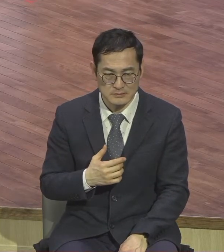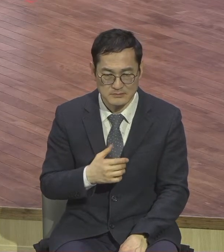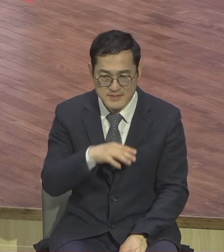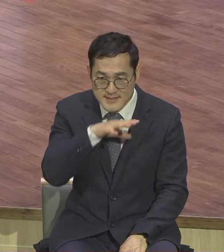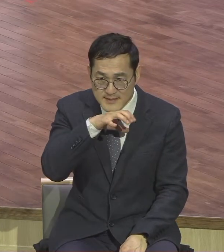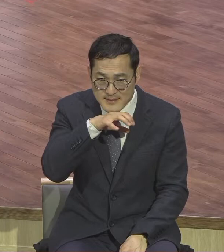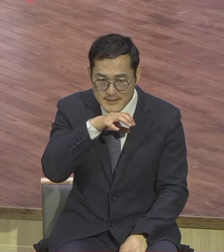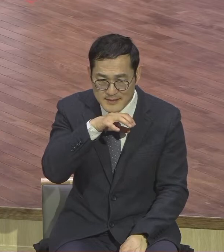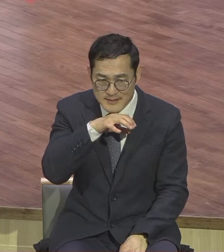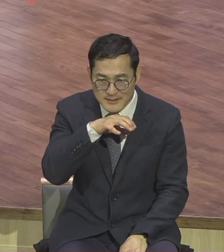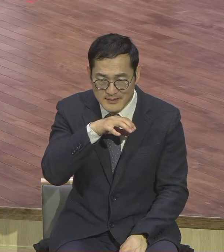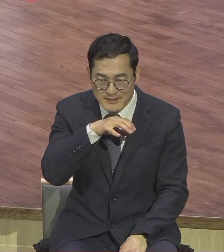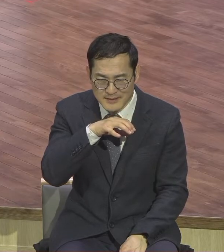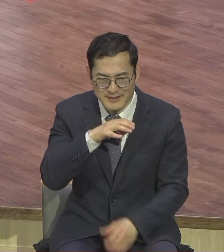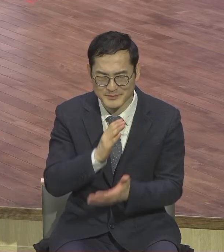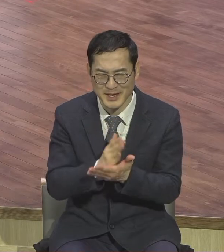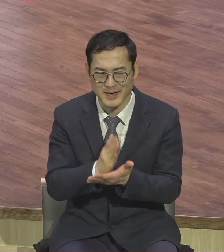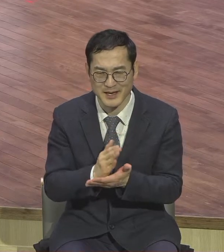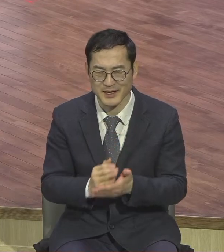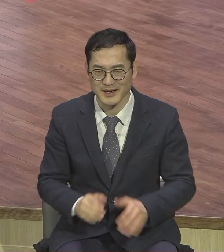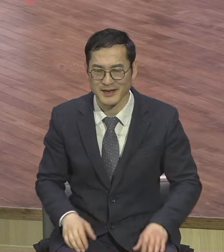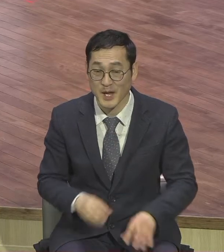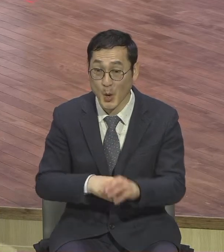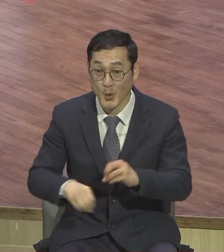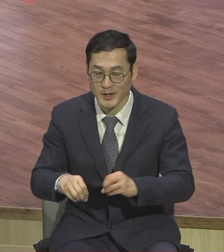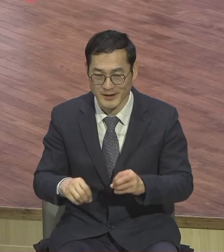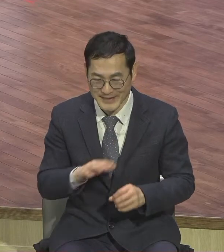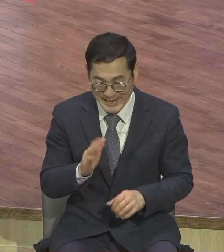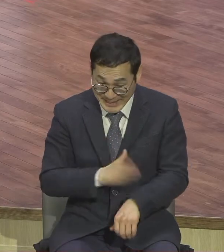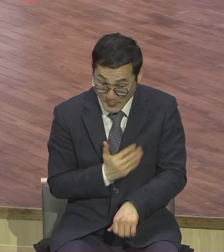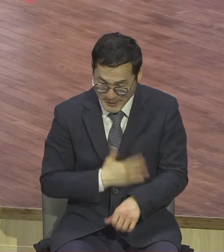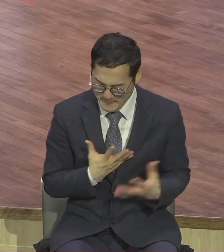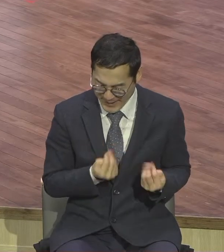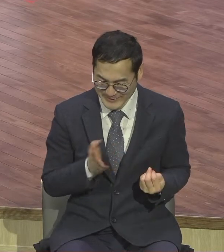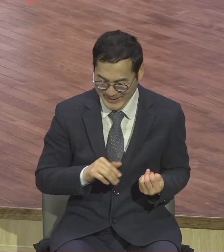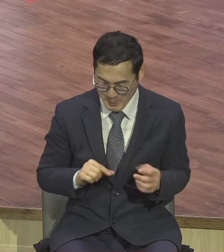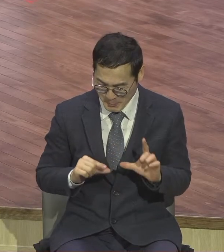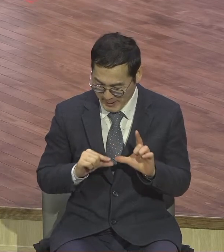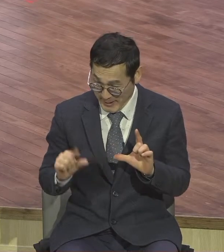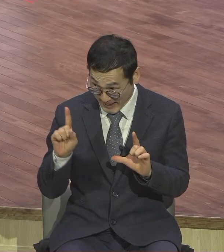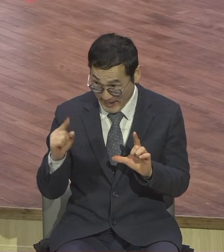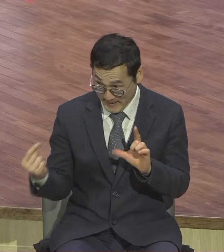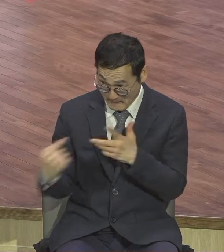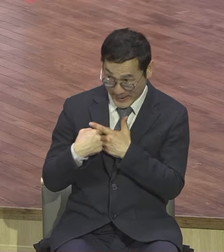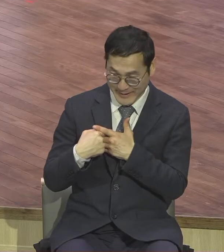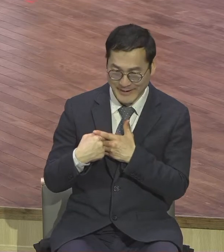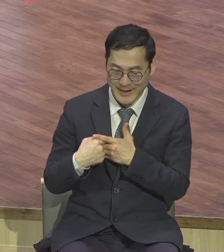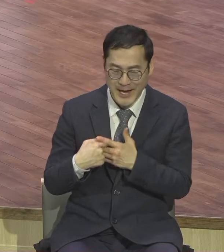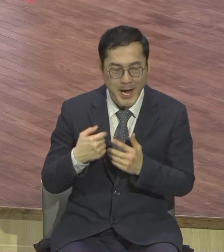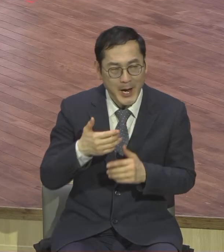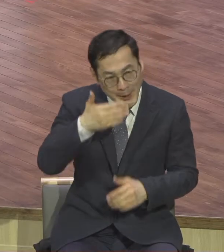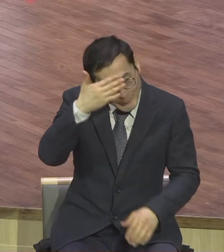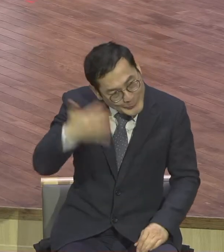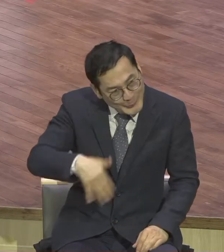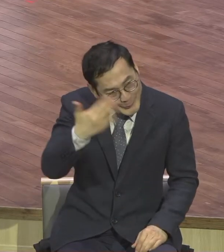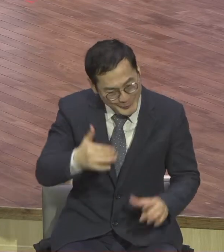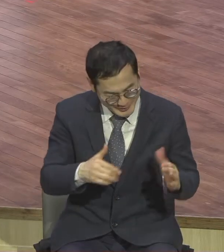감사하다 하나밖에 안 덜켰구나 감상금 해야지 아멘 그래야 여러분이 치유받고